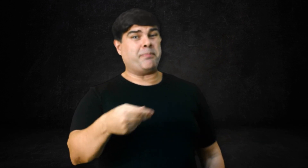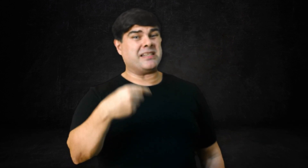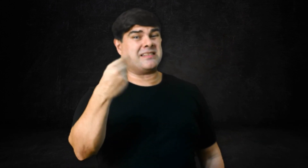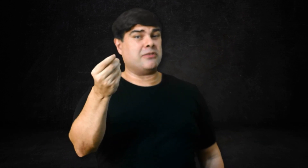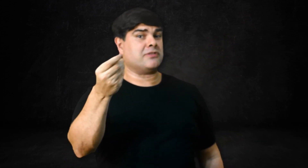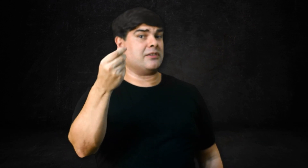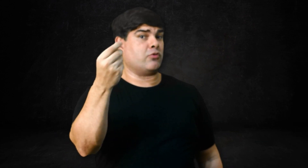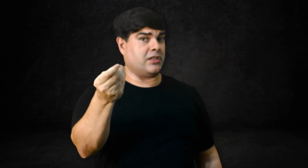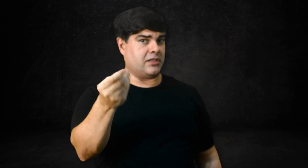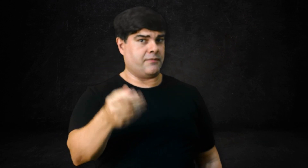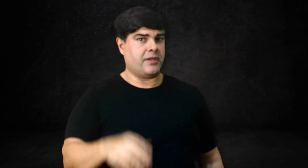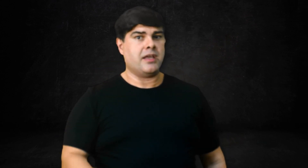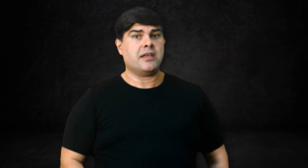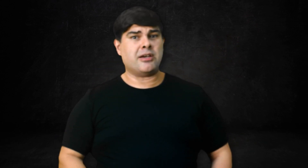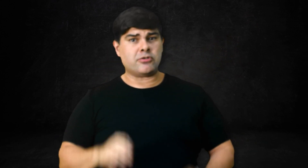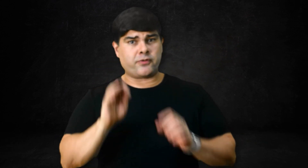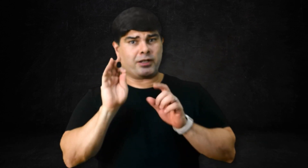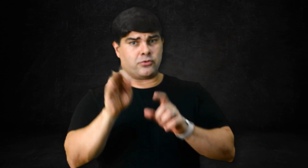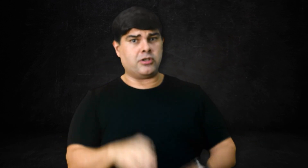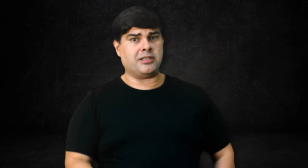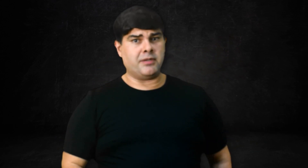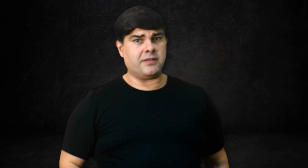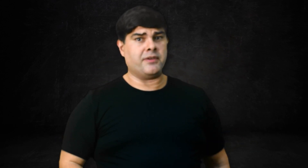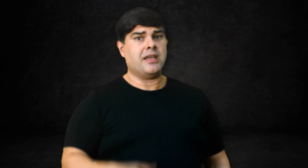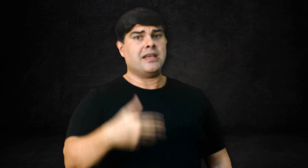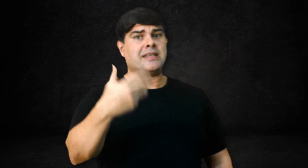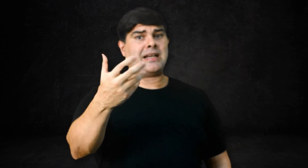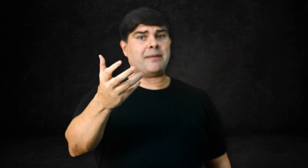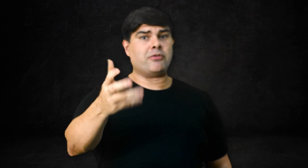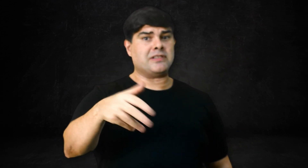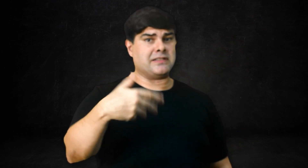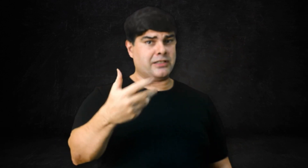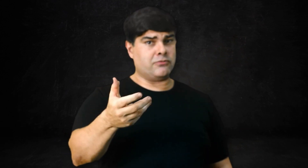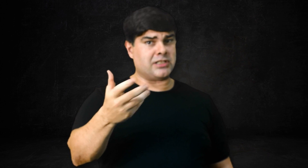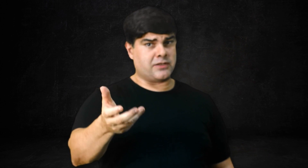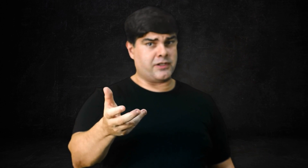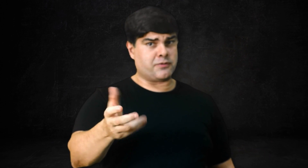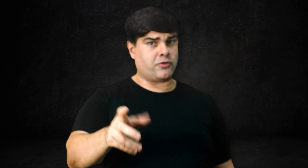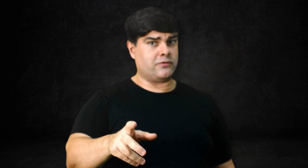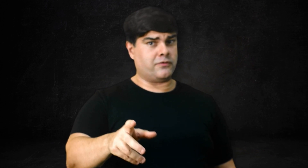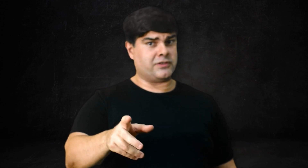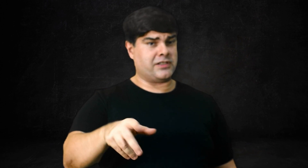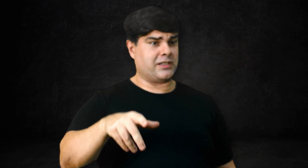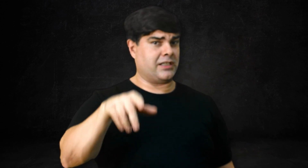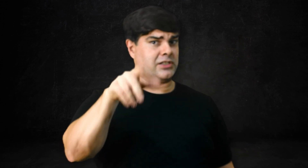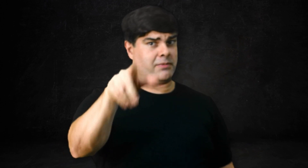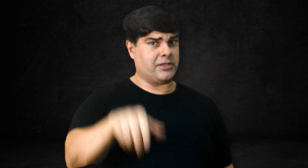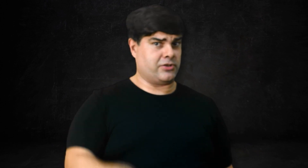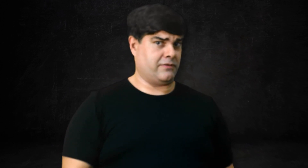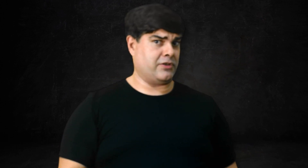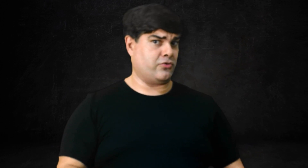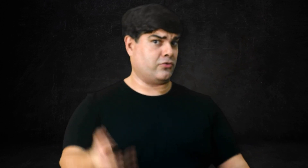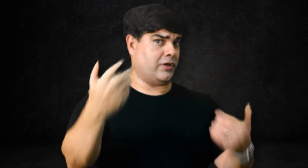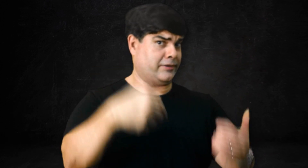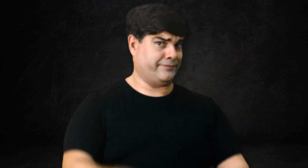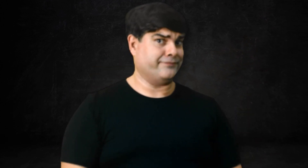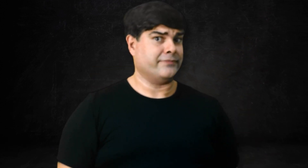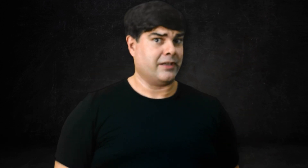pressão sanguínea, que é outro fator também que acaba acontecendo muitas vezes quando você já tem a diabetes, vem junto com ela, a